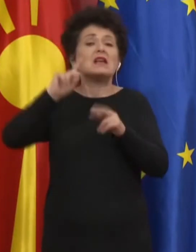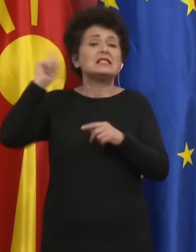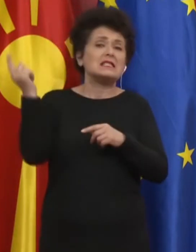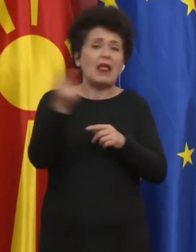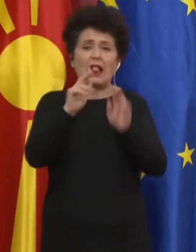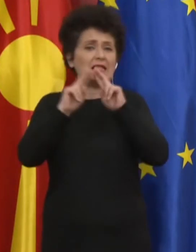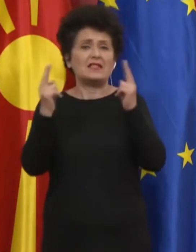Nuk ka një mjeku.